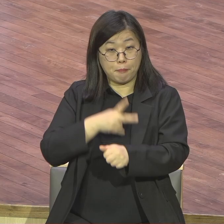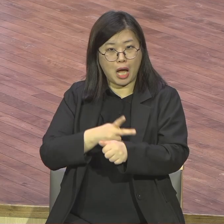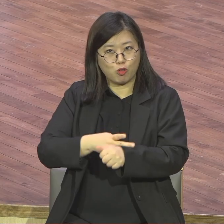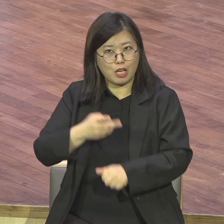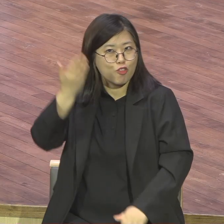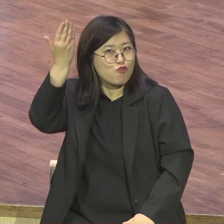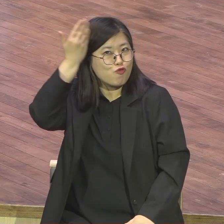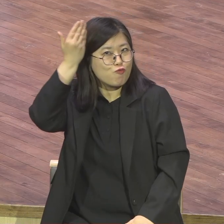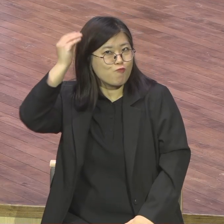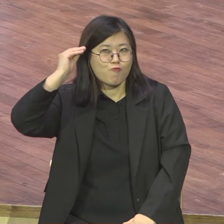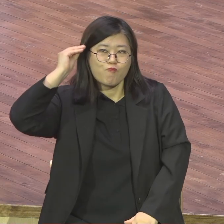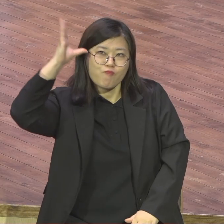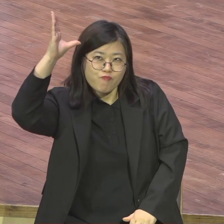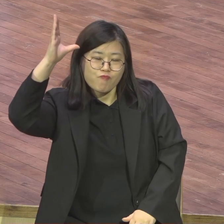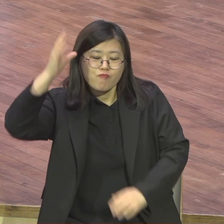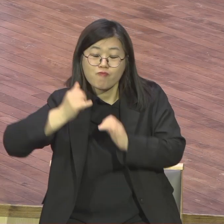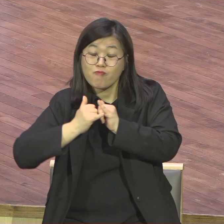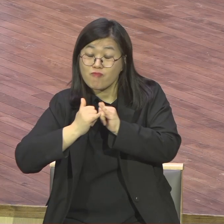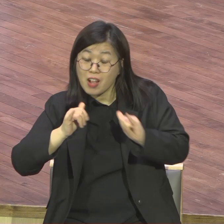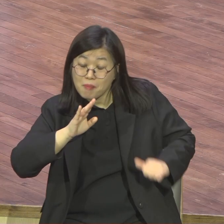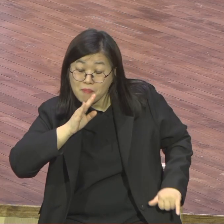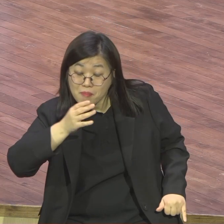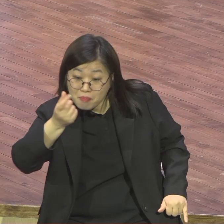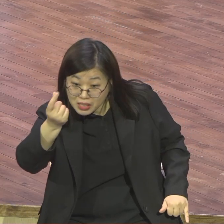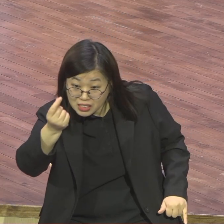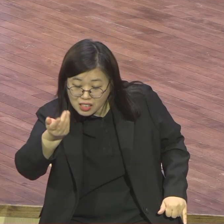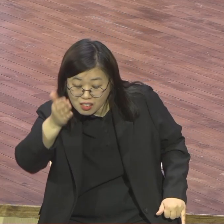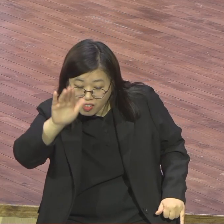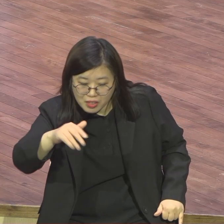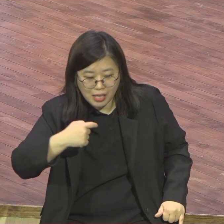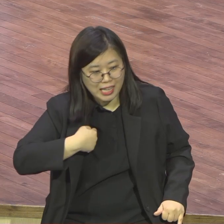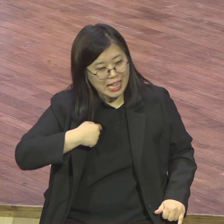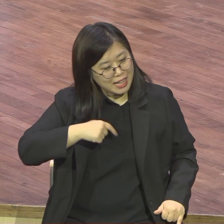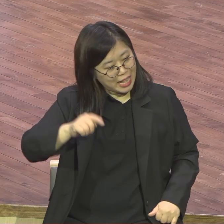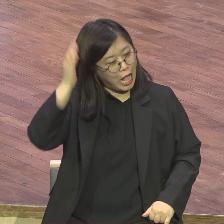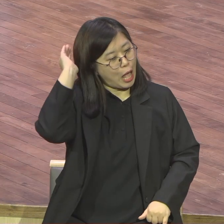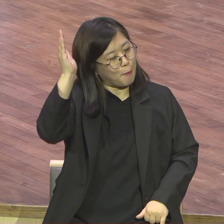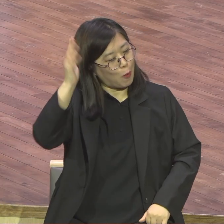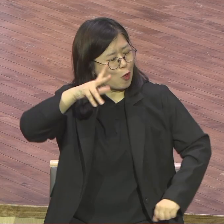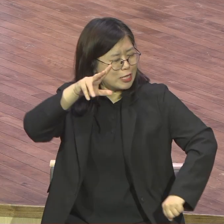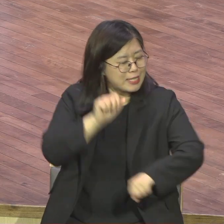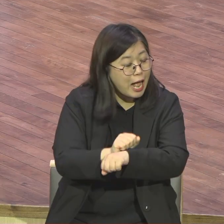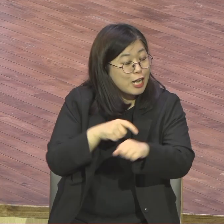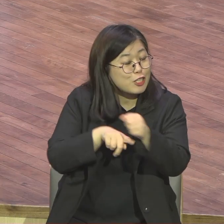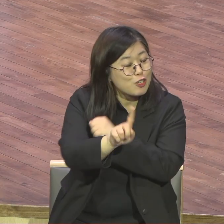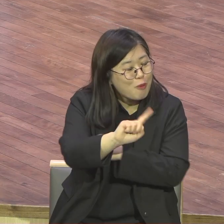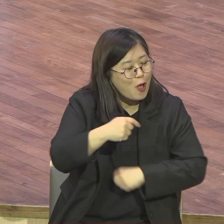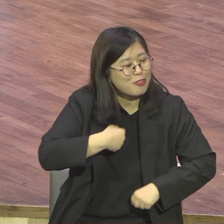할 줄 아는 거라 베드로는 이것보다 더 할 텐데 못해 나의 나된 것은 하나님의 은혜라